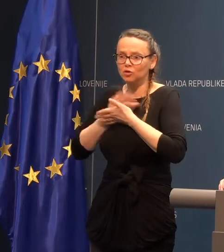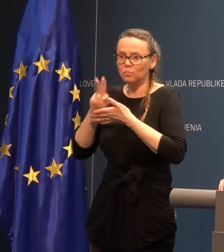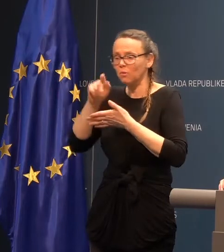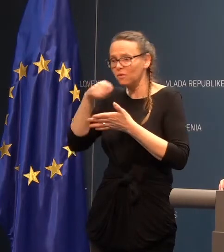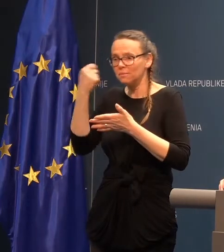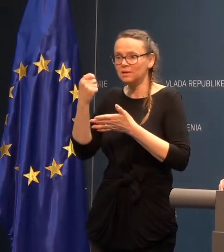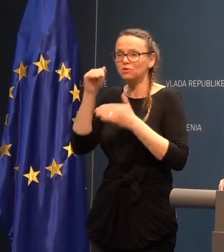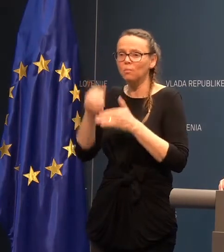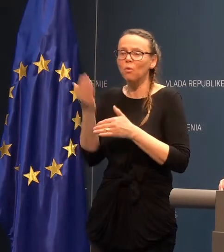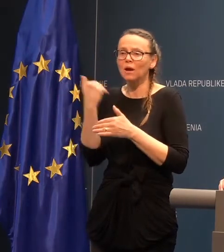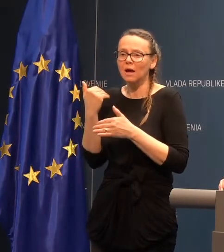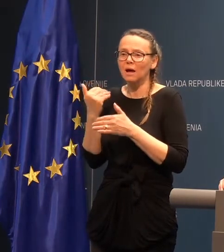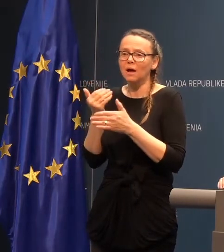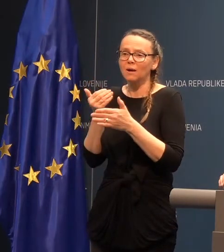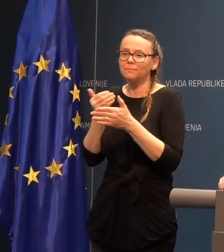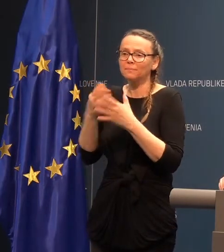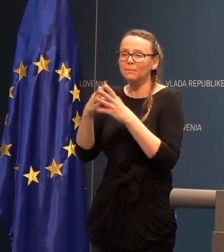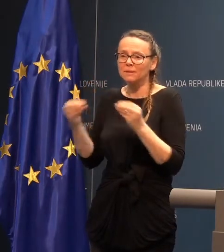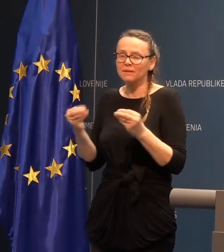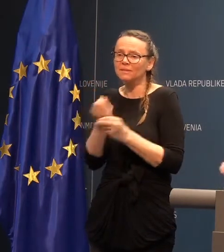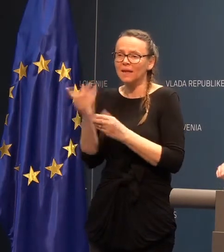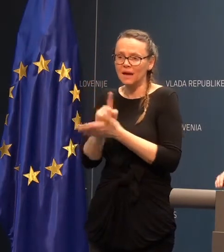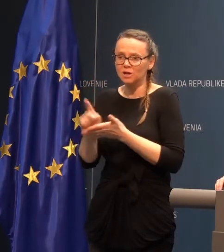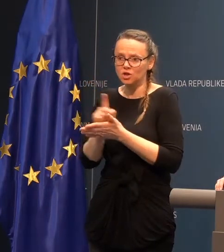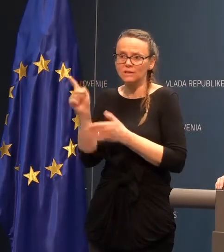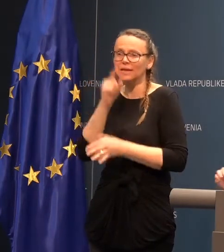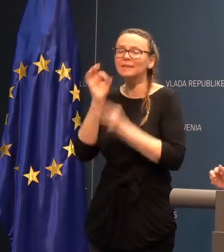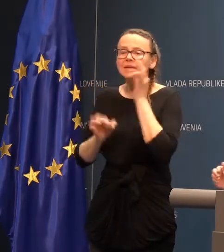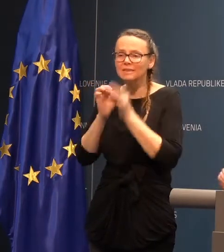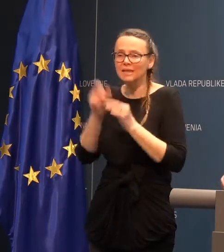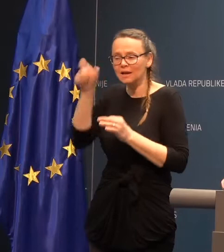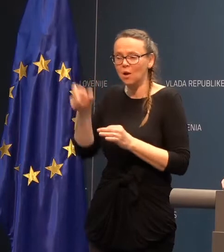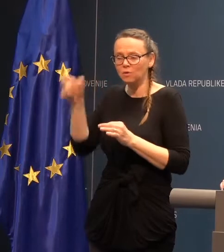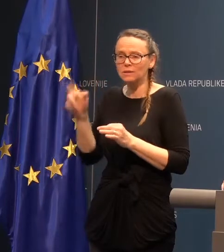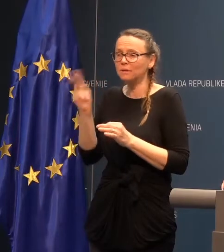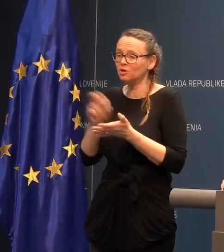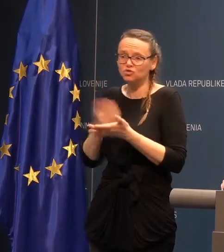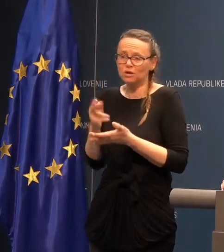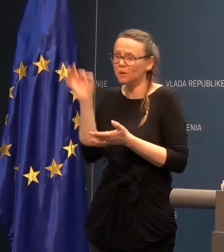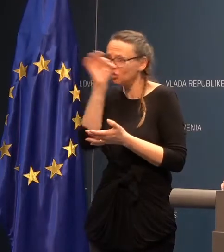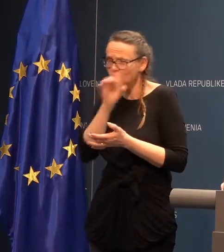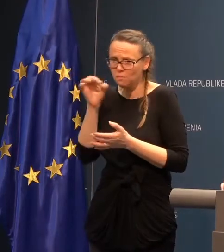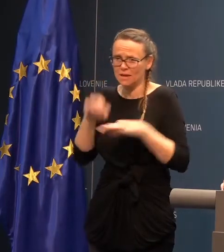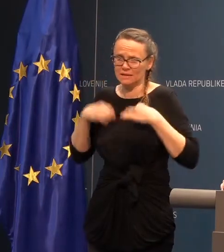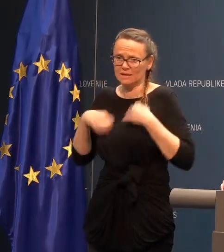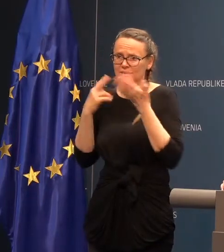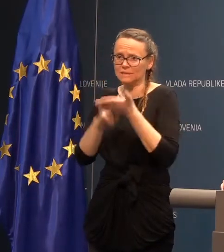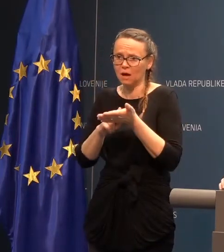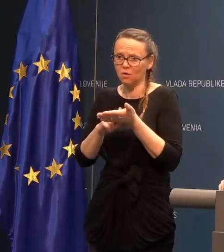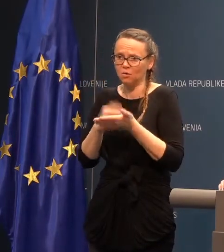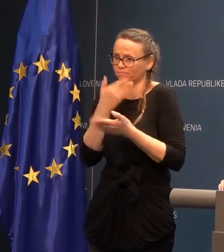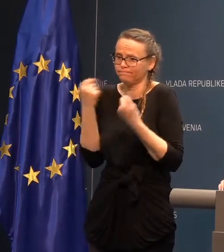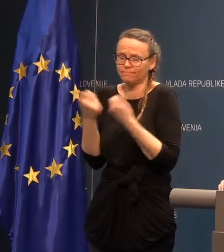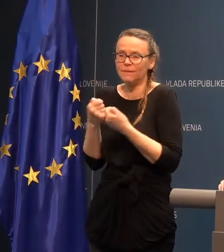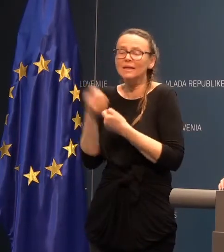obresu, mora militi nekaj časa. Testiranje, vseh, ki nima vidi še nek kliničnih znakov, res ni smiselno,